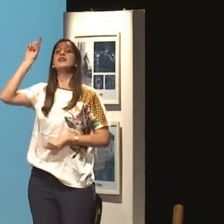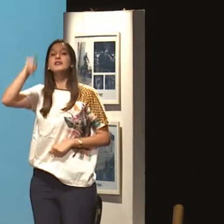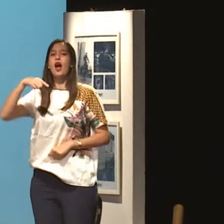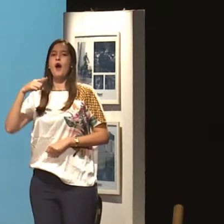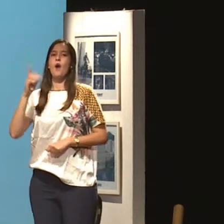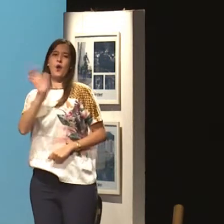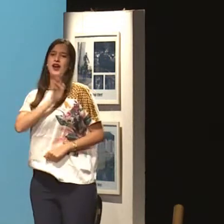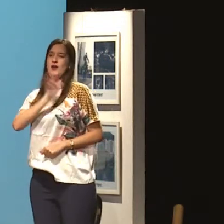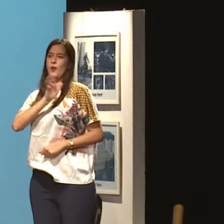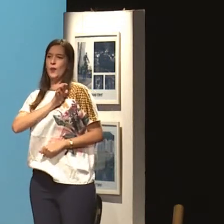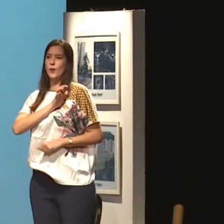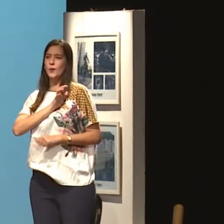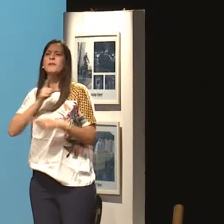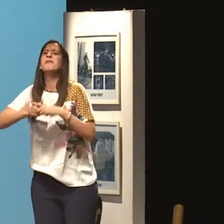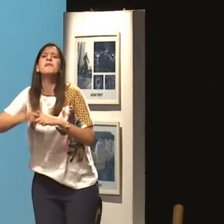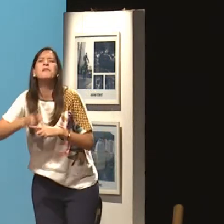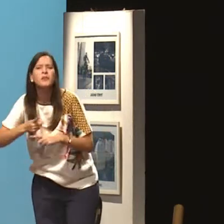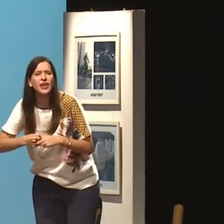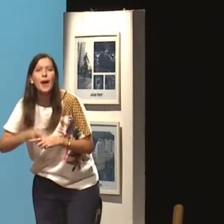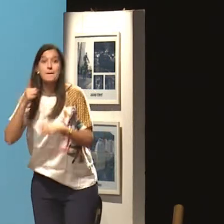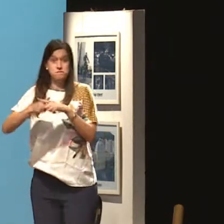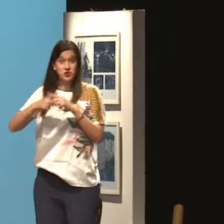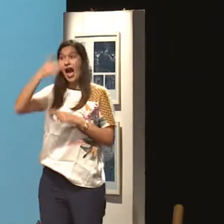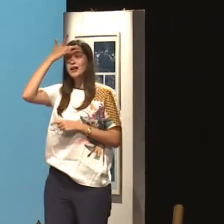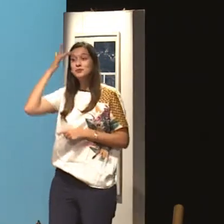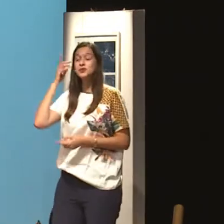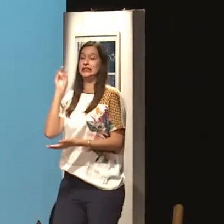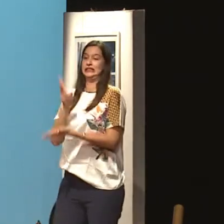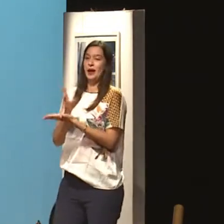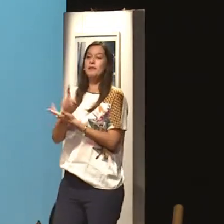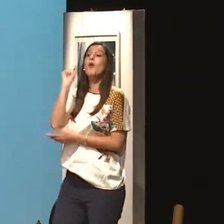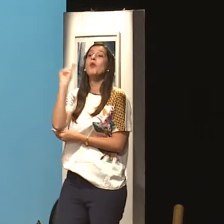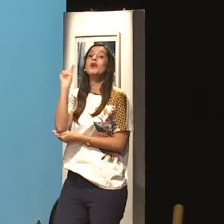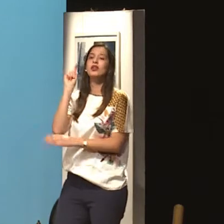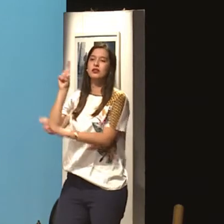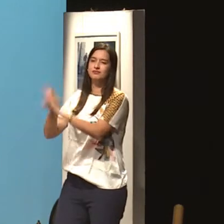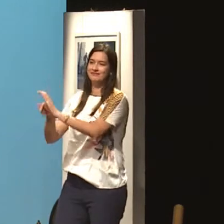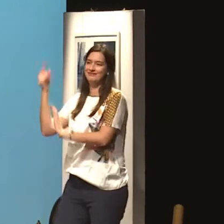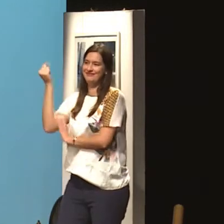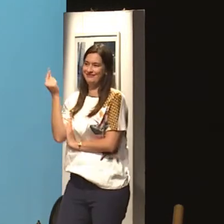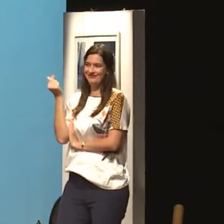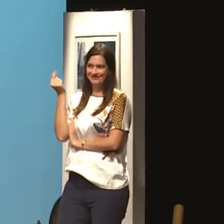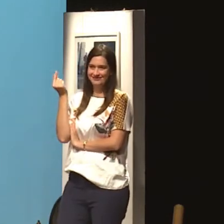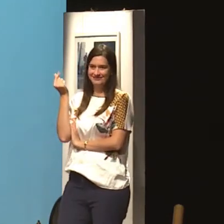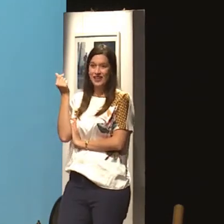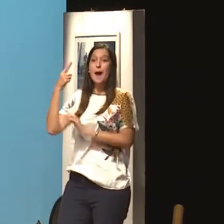sofre? Quem mais sofre? O rico? Não, porque o rico tem a questão da